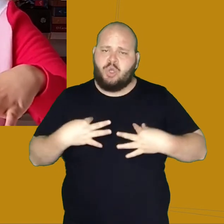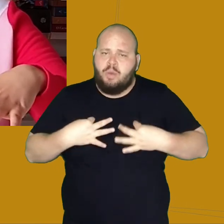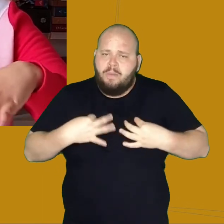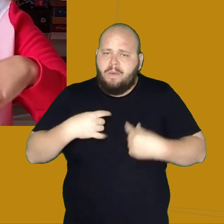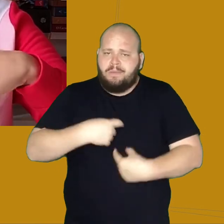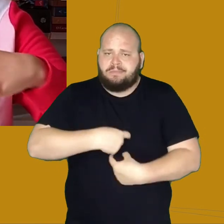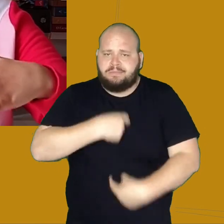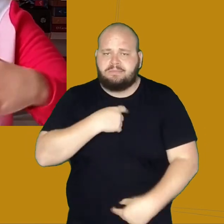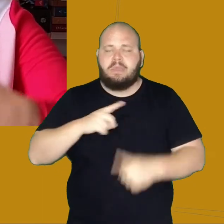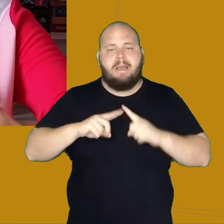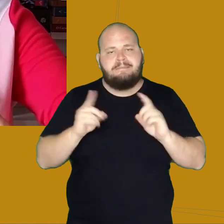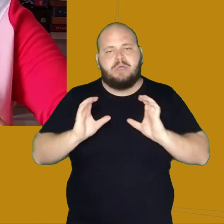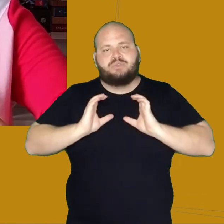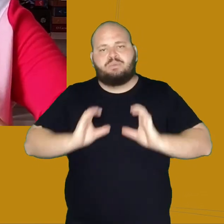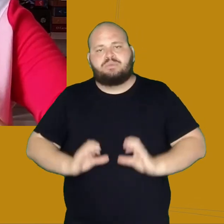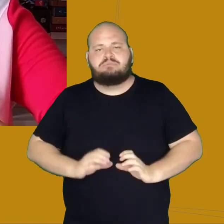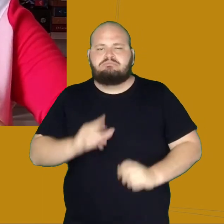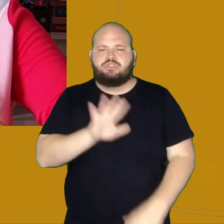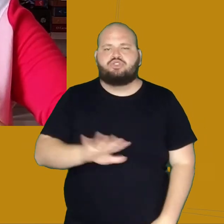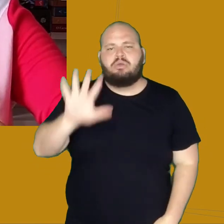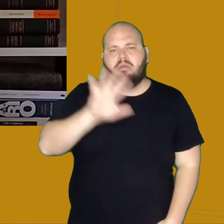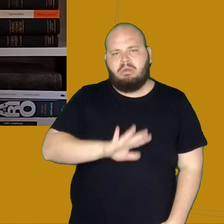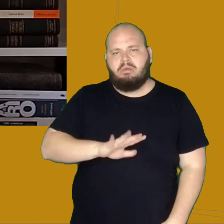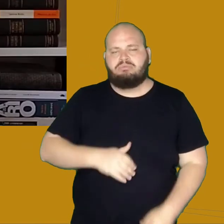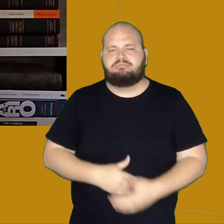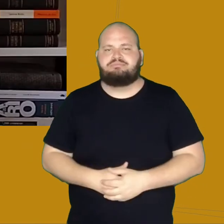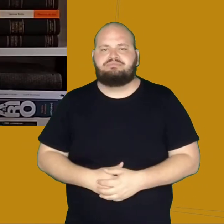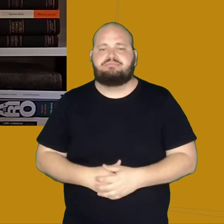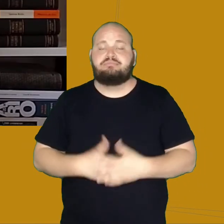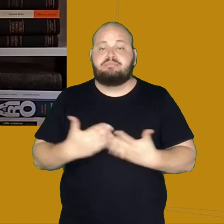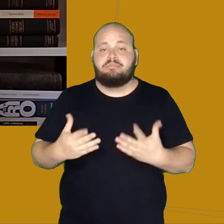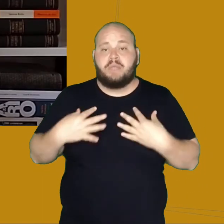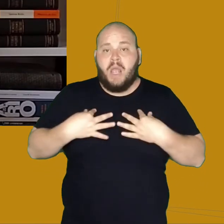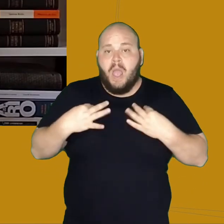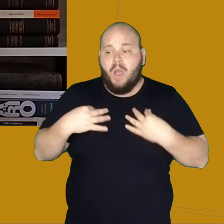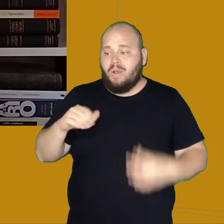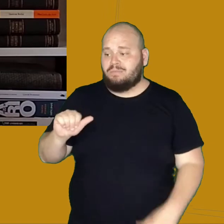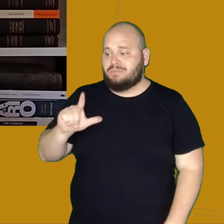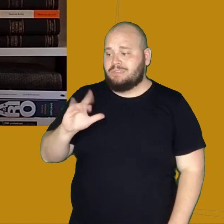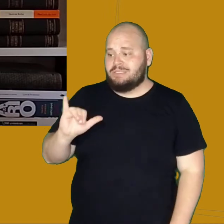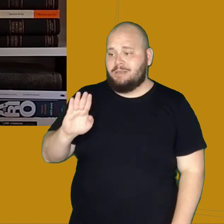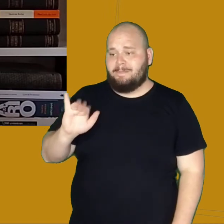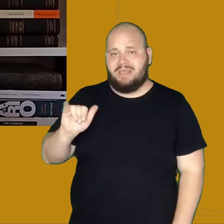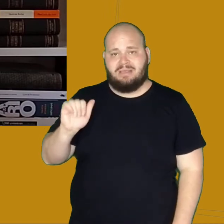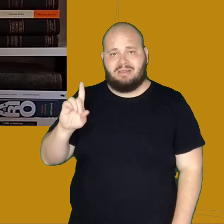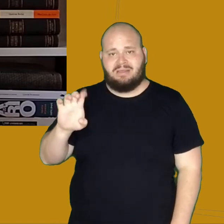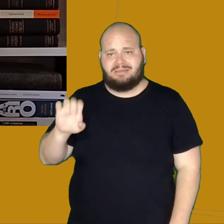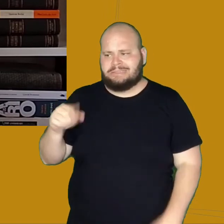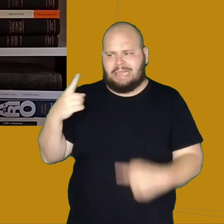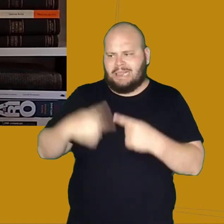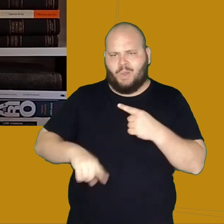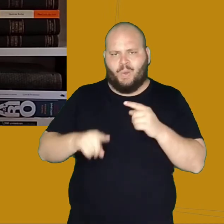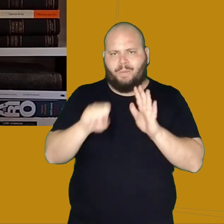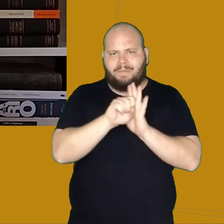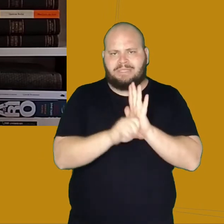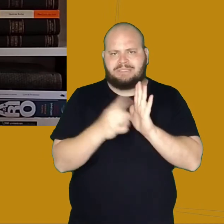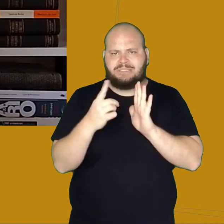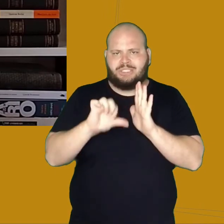em relação ao comportamento de uma maneira geral. Quando as roupas do Alcibiades não se enquadram na moda do século XIX, e ele,